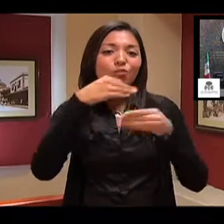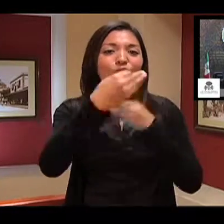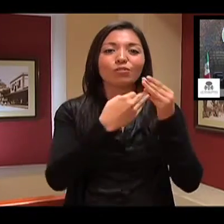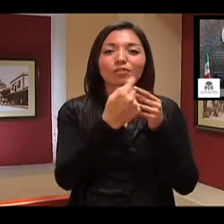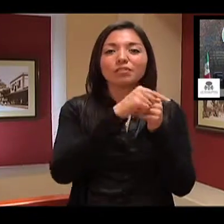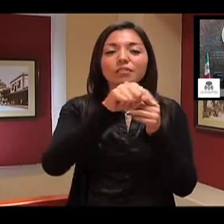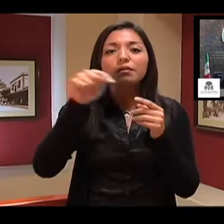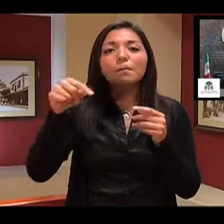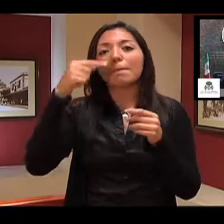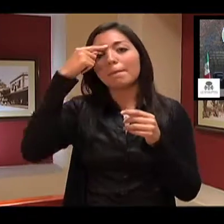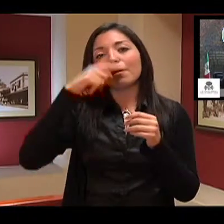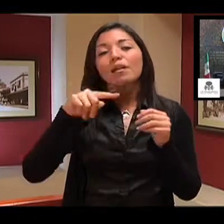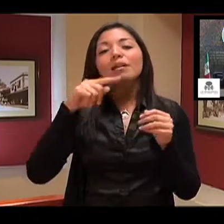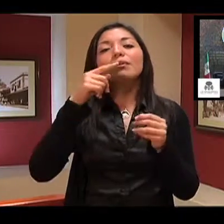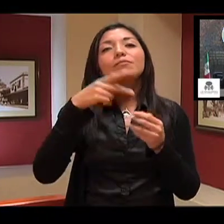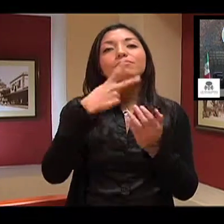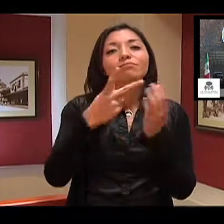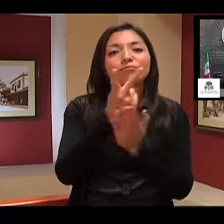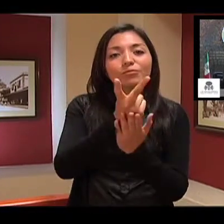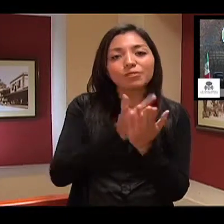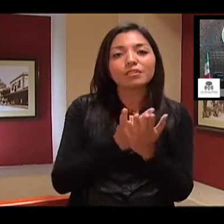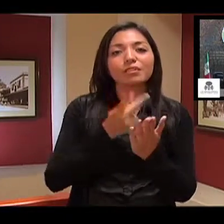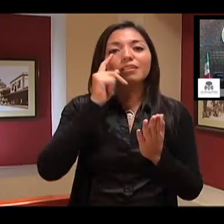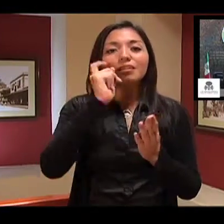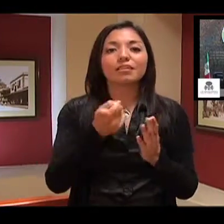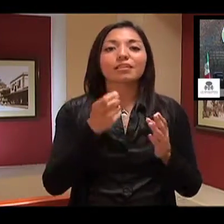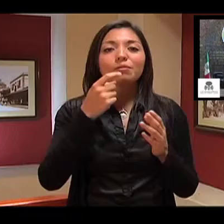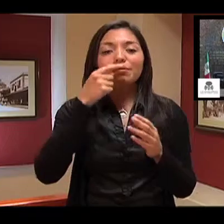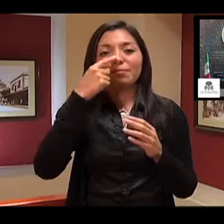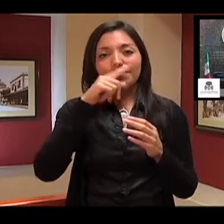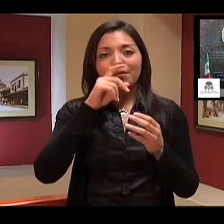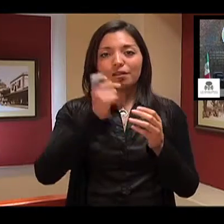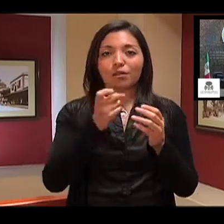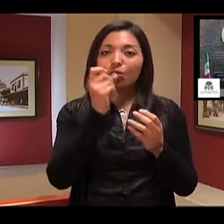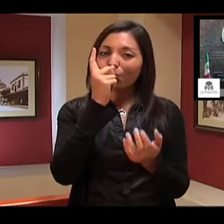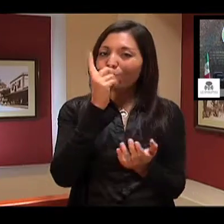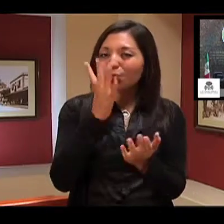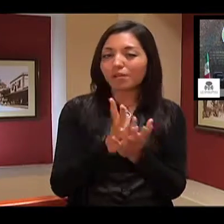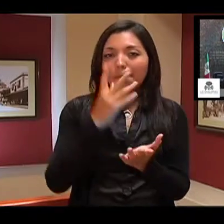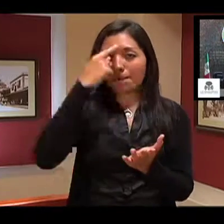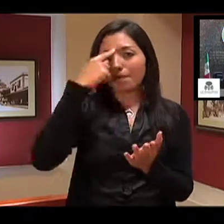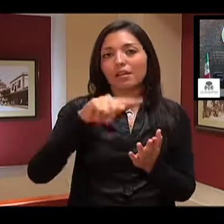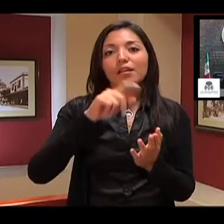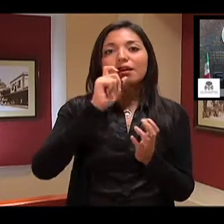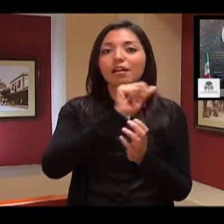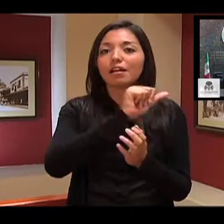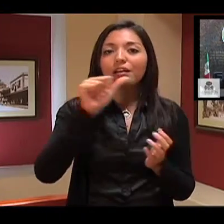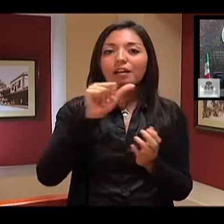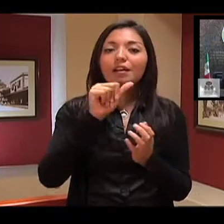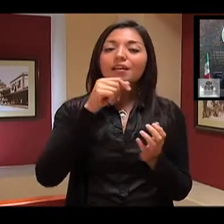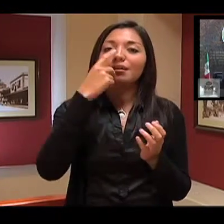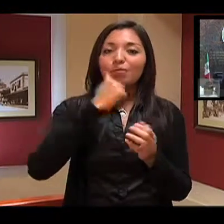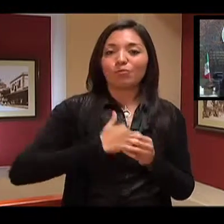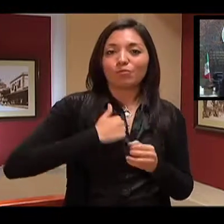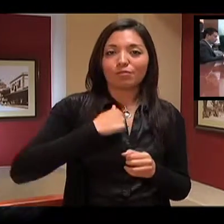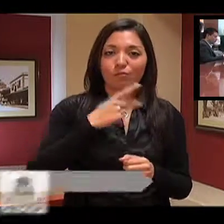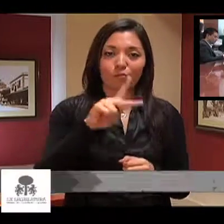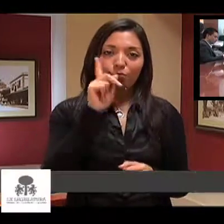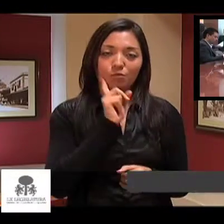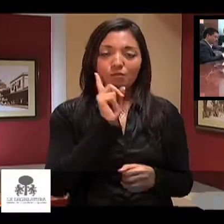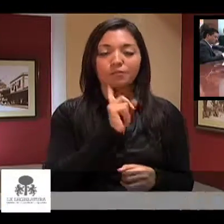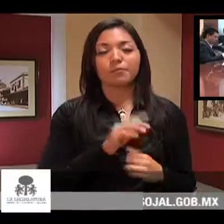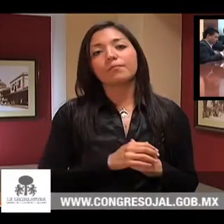todas las dependencias con un presupuesto etiquetado, destinado únicamente para el empoderamiento de la mujer.